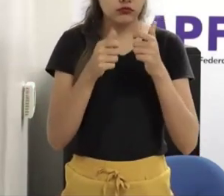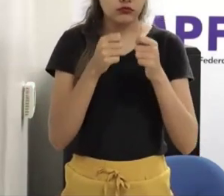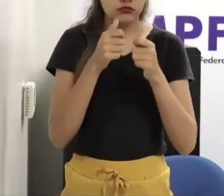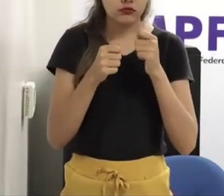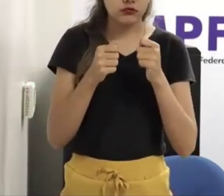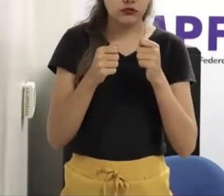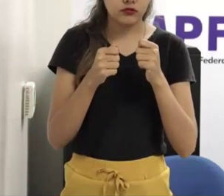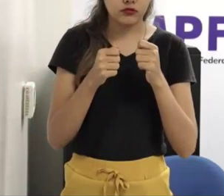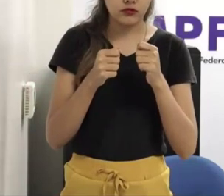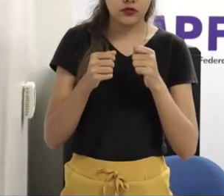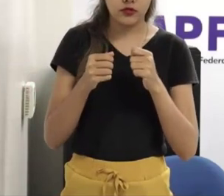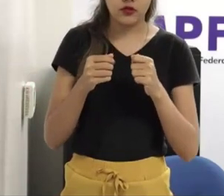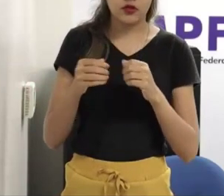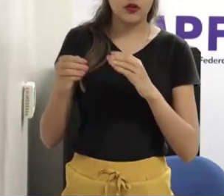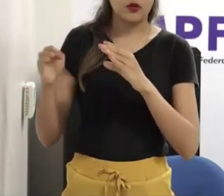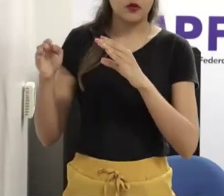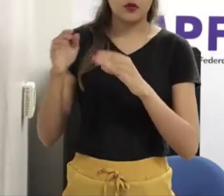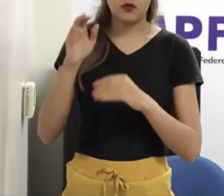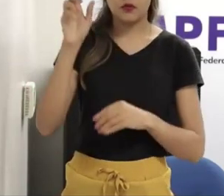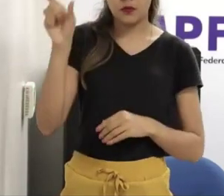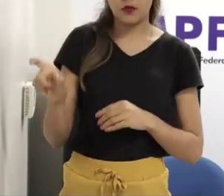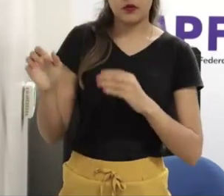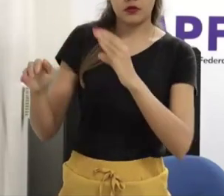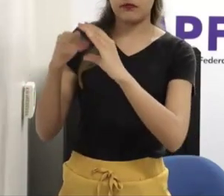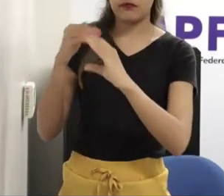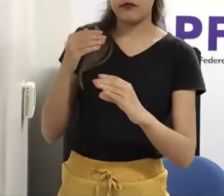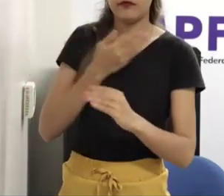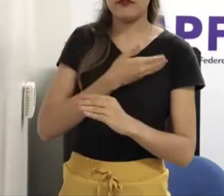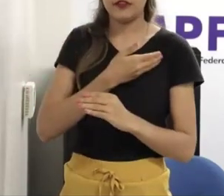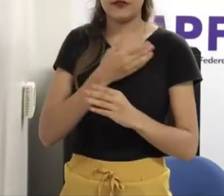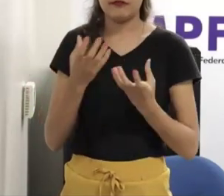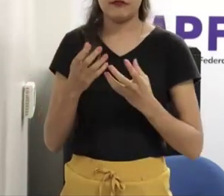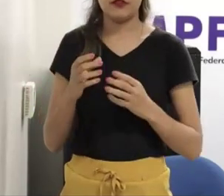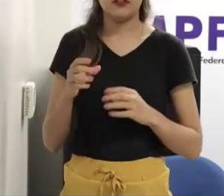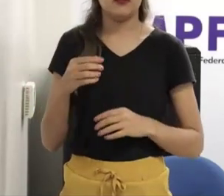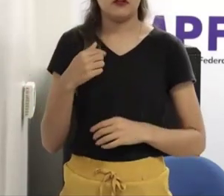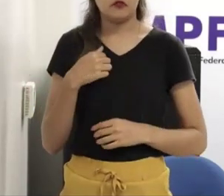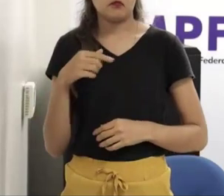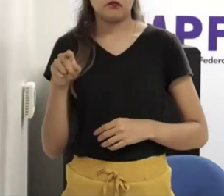começa a conversar com essa pessoa. Essa pessoa pode estar se fingindo menor, ou até não.